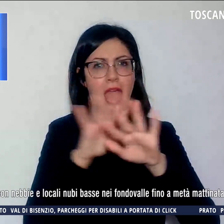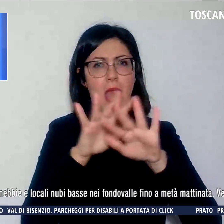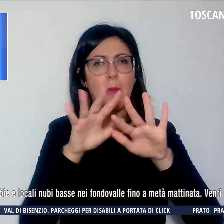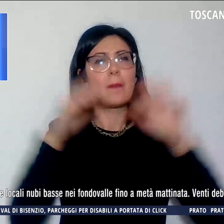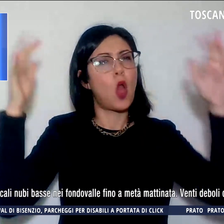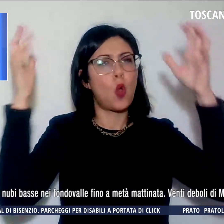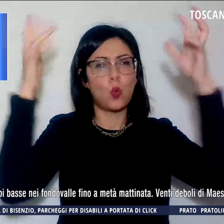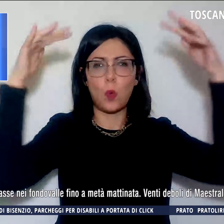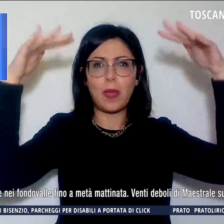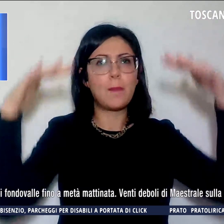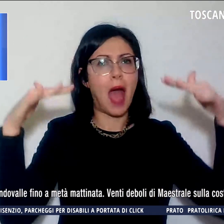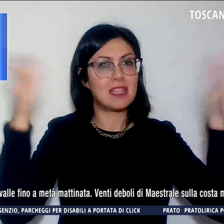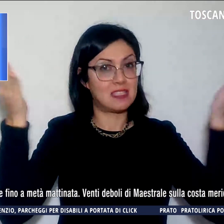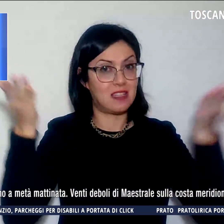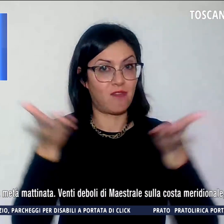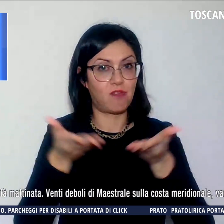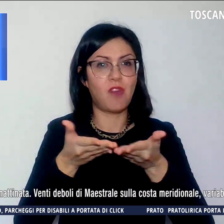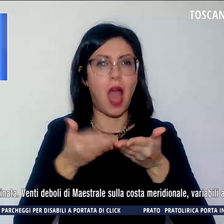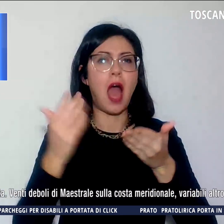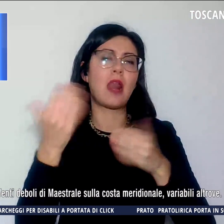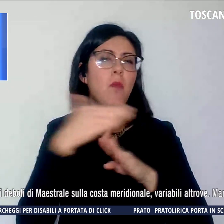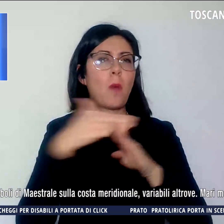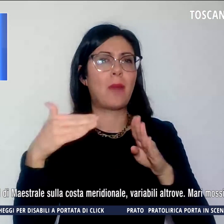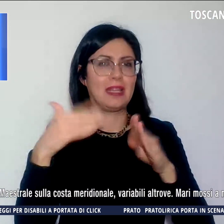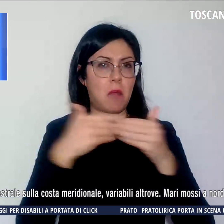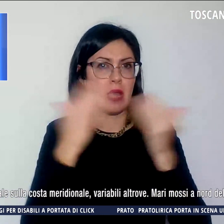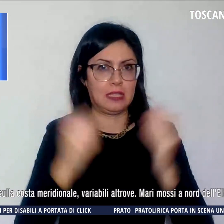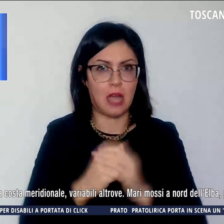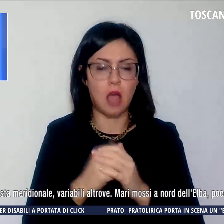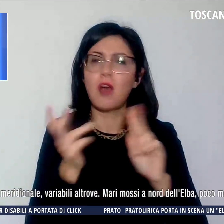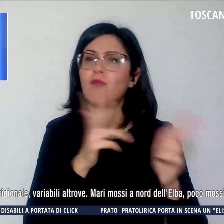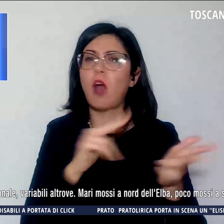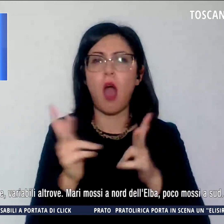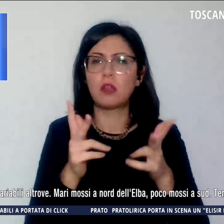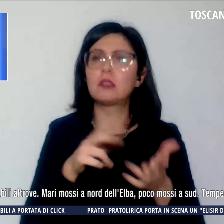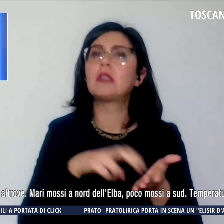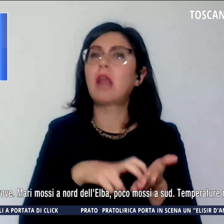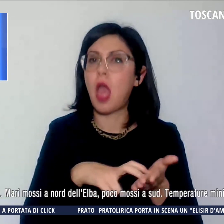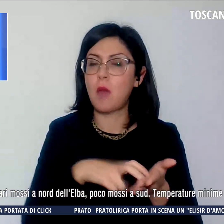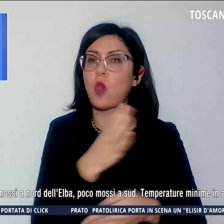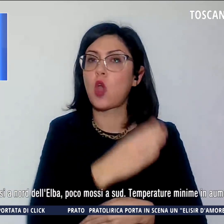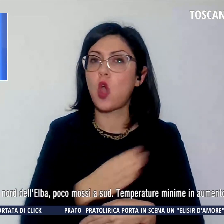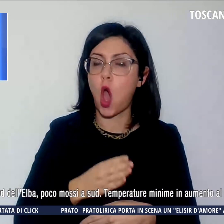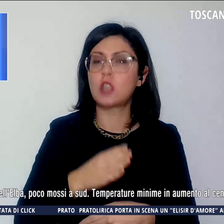nubi basse nei fondovalle fino a metà mattinata. Venti deboli di maestrale sulla costa meridionale,